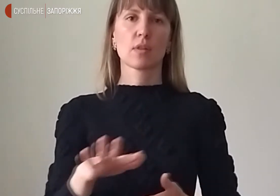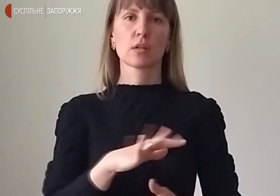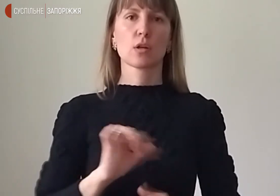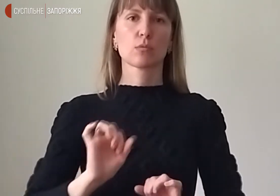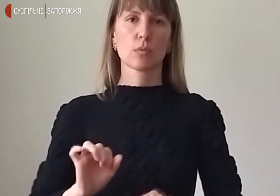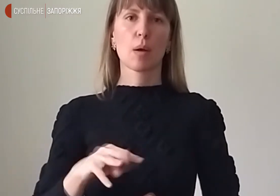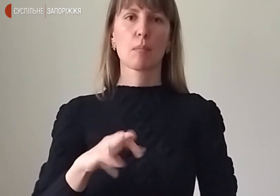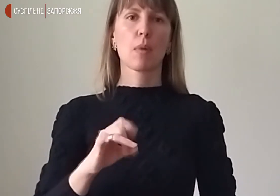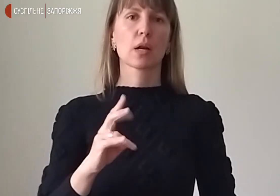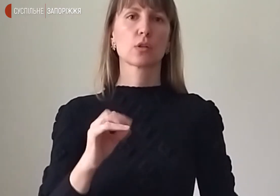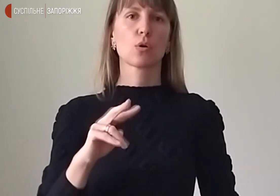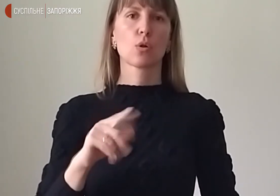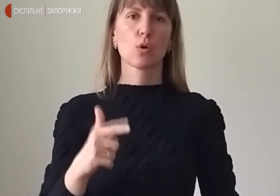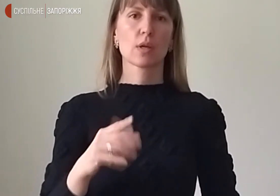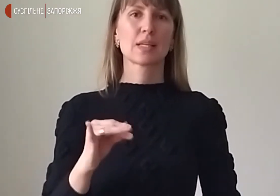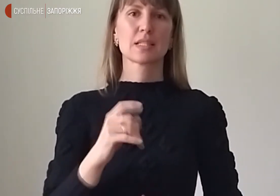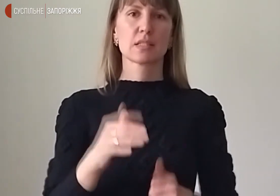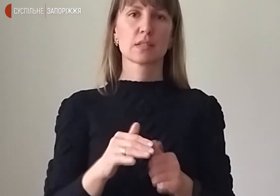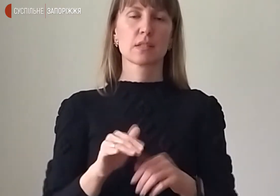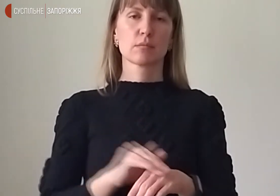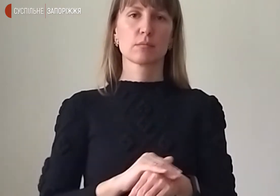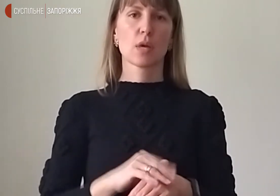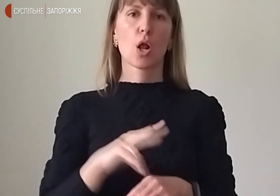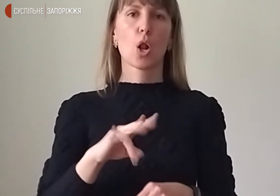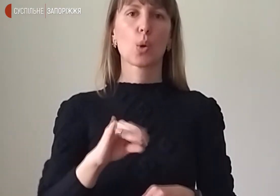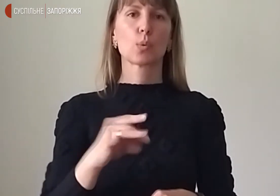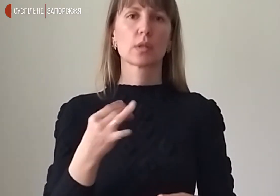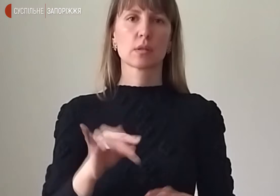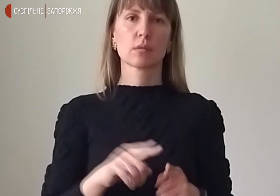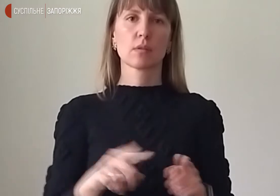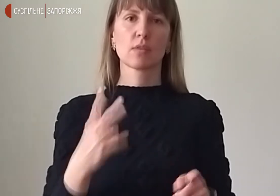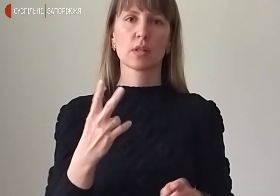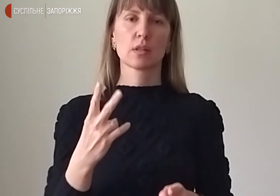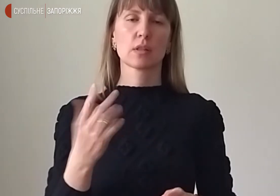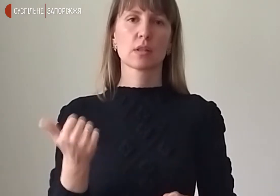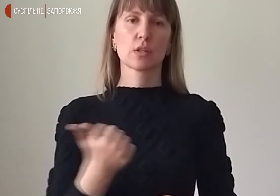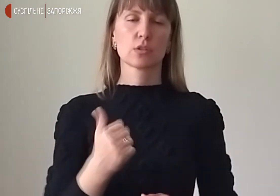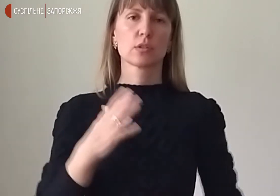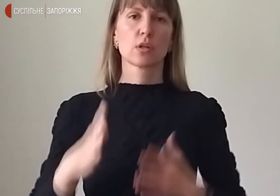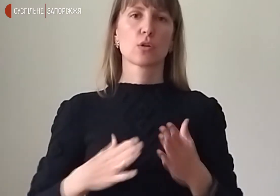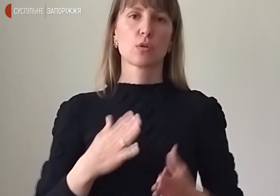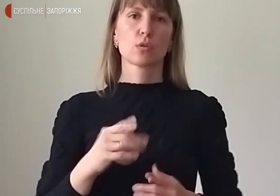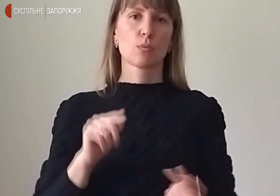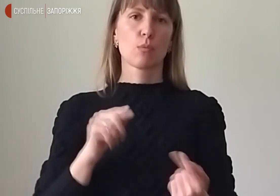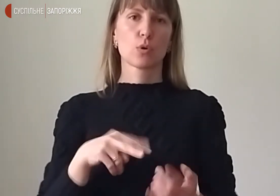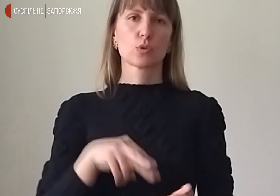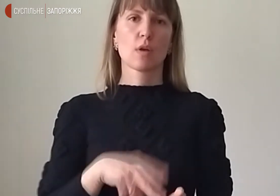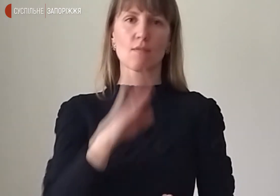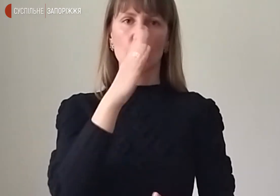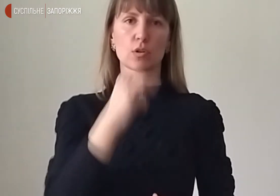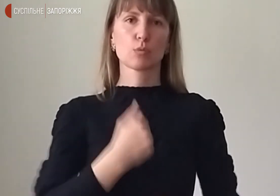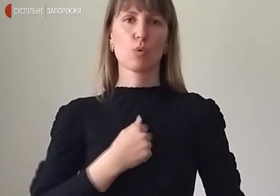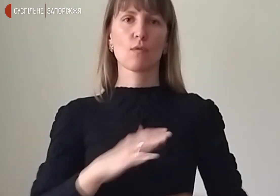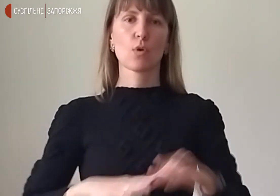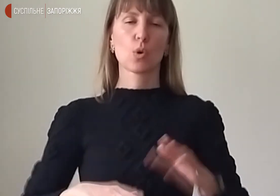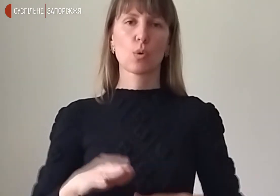маркетолог із позивним «Лютий». Протягом двох тижнів тренуються протистояти ворогові зі зброєю в руках. Я в оцінені житті